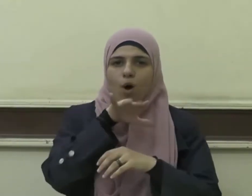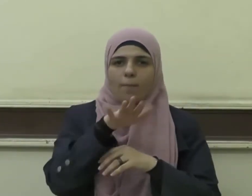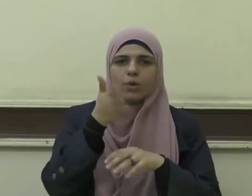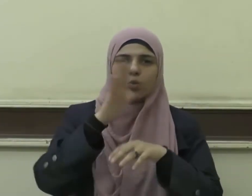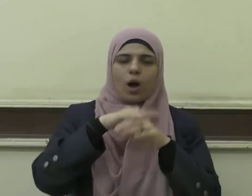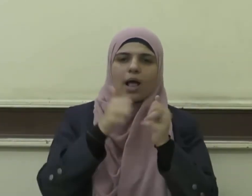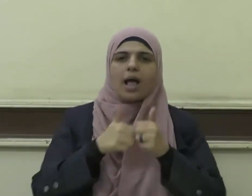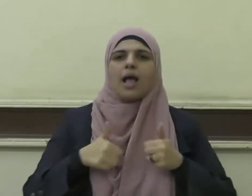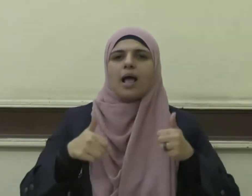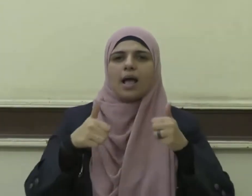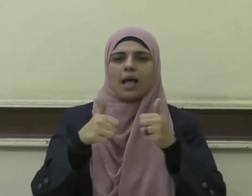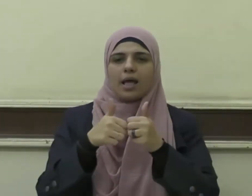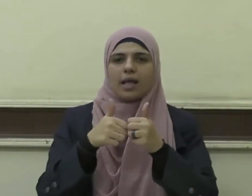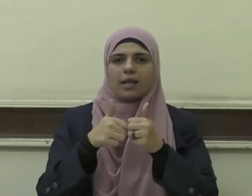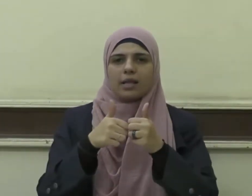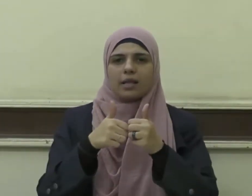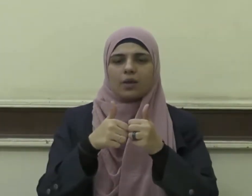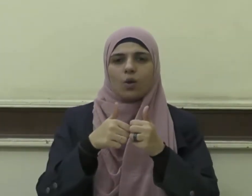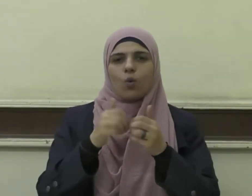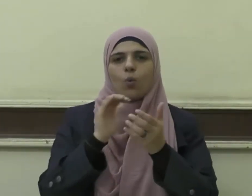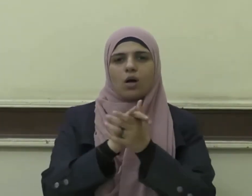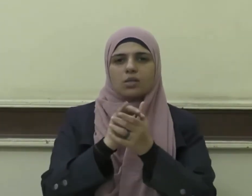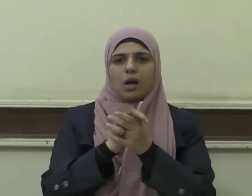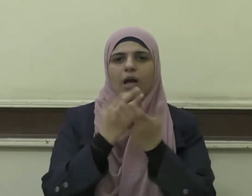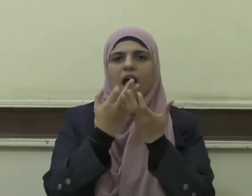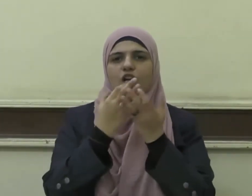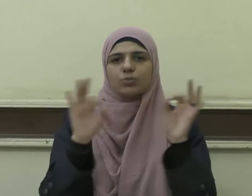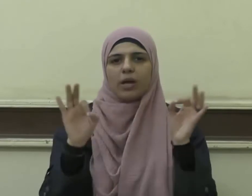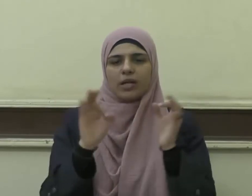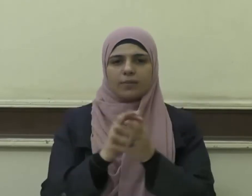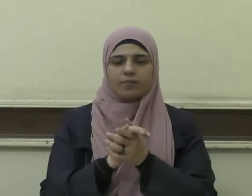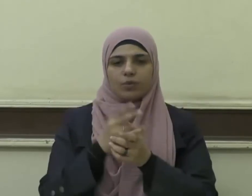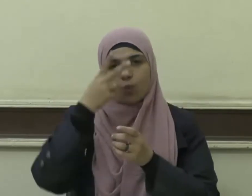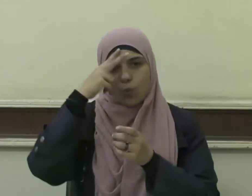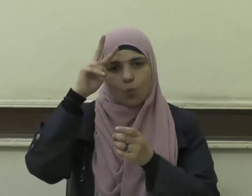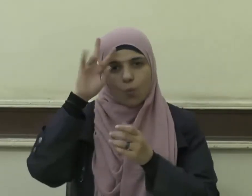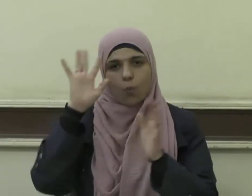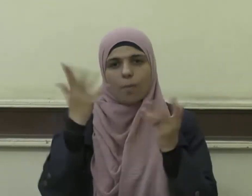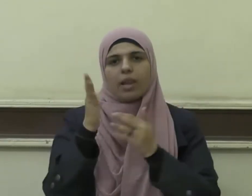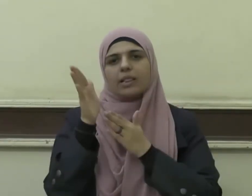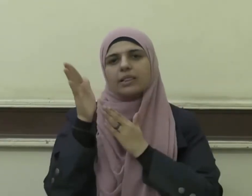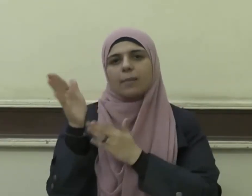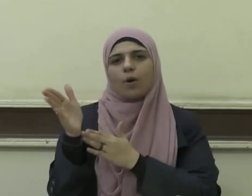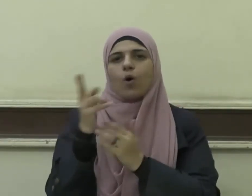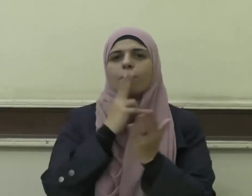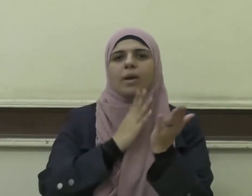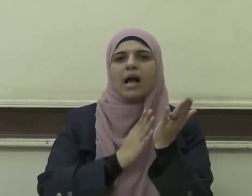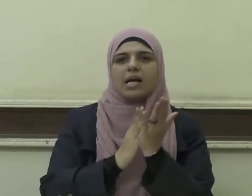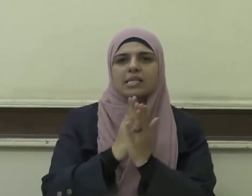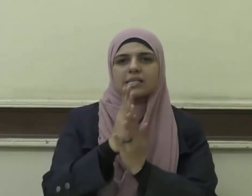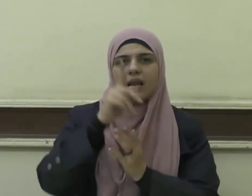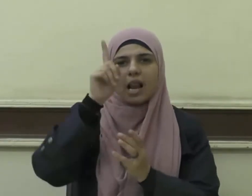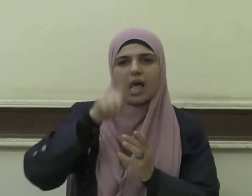وعلى آله وصحبه أجمعين ومن تبعهم بإحسانٍ إلى يوم الدين